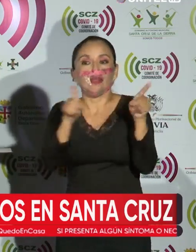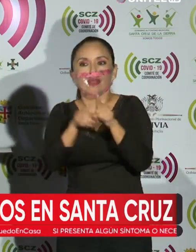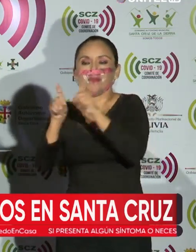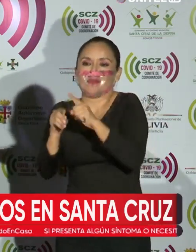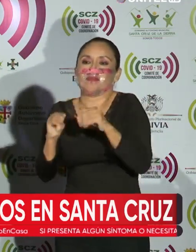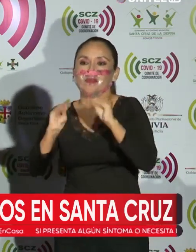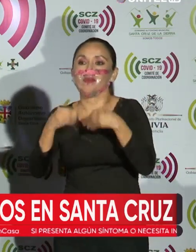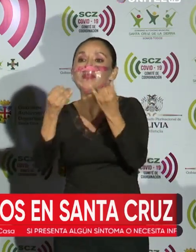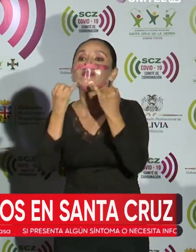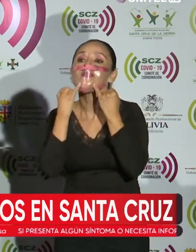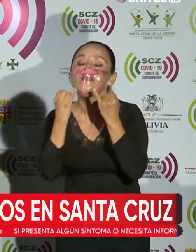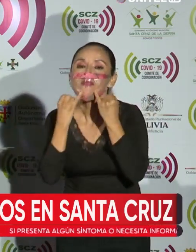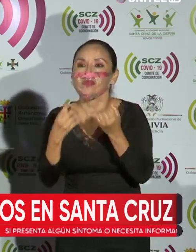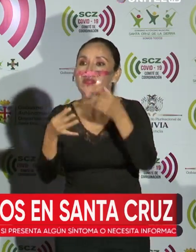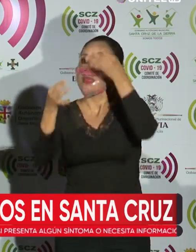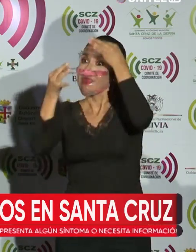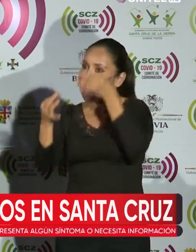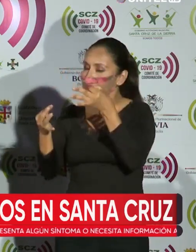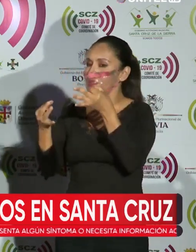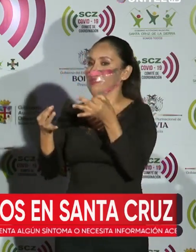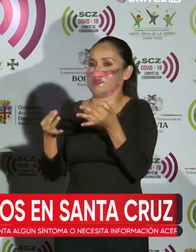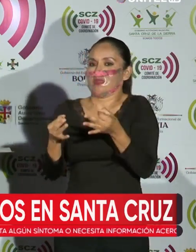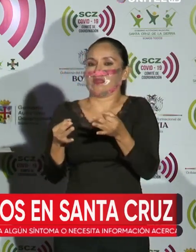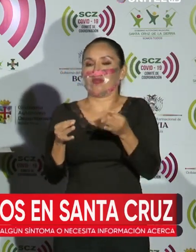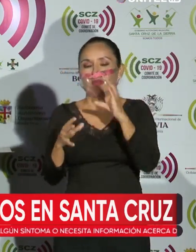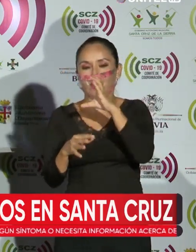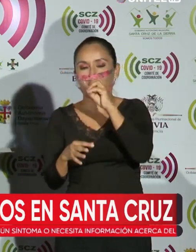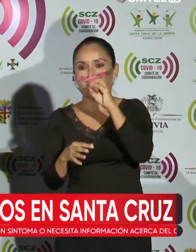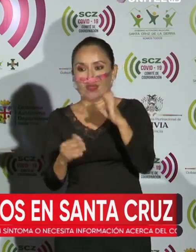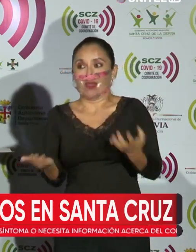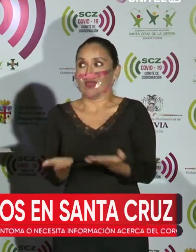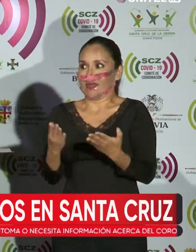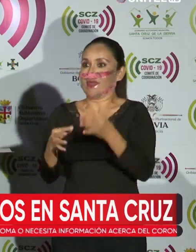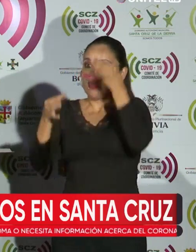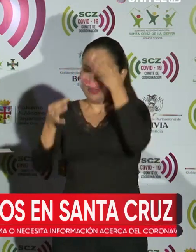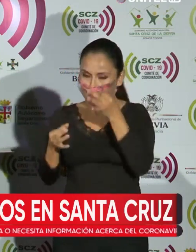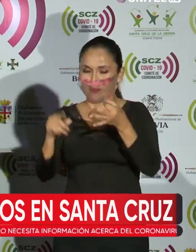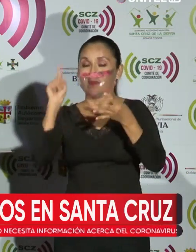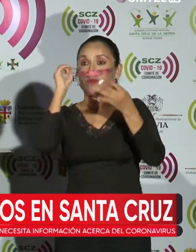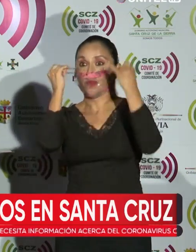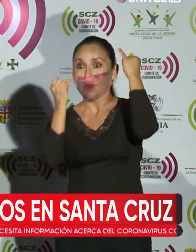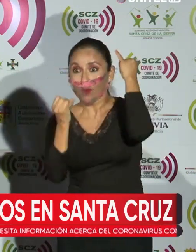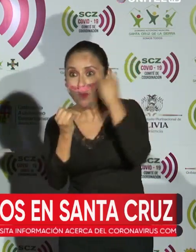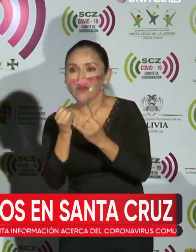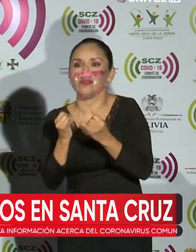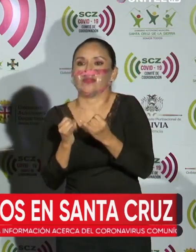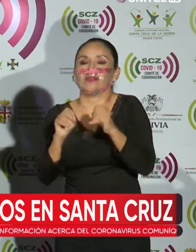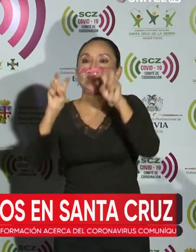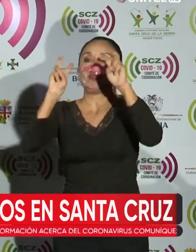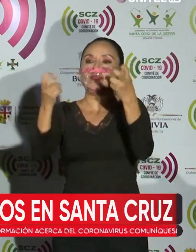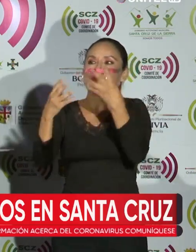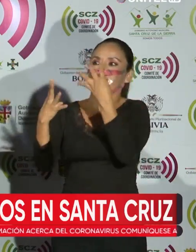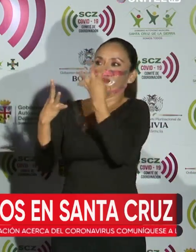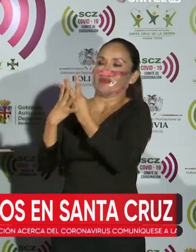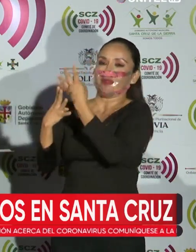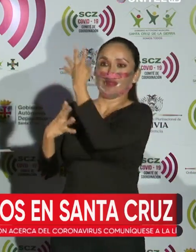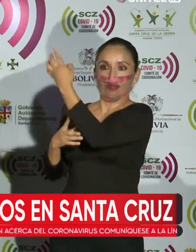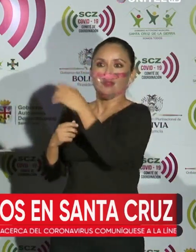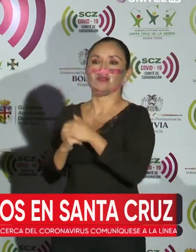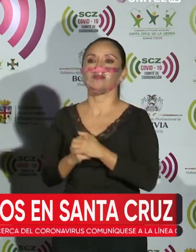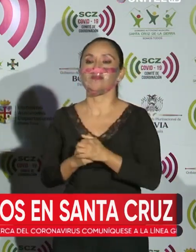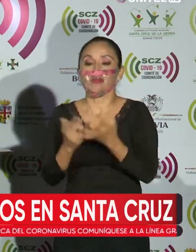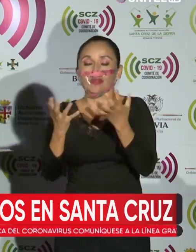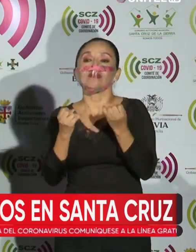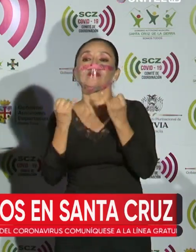información sobre las decisiones que tome el COE departamental. Por último, sobre el tema de Palma Sola, queremos